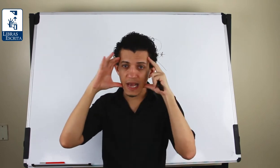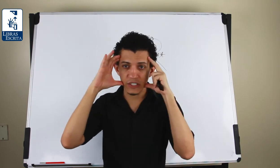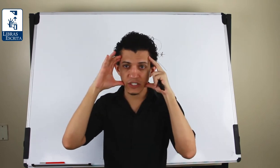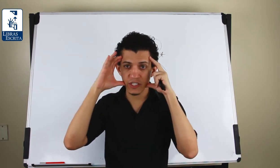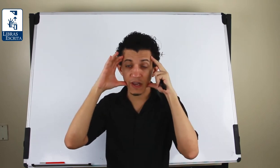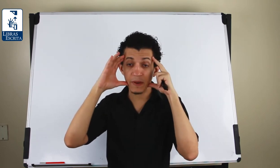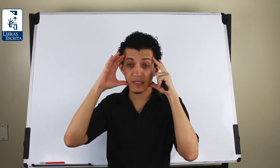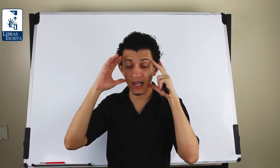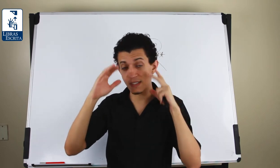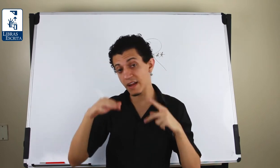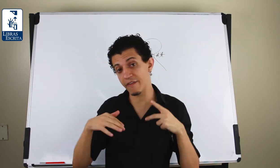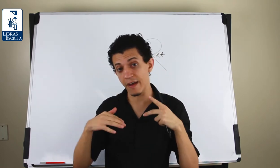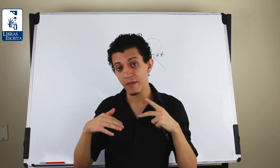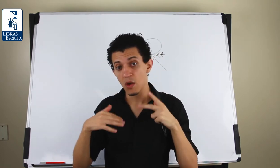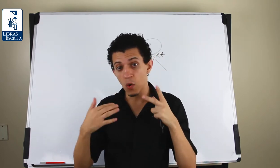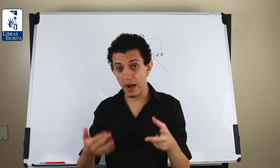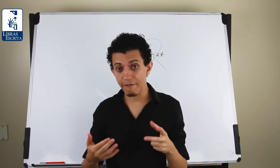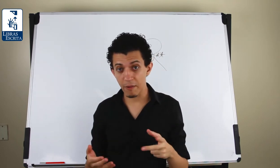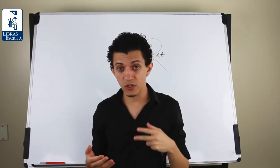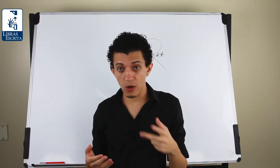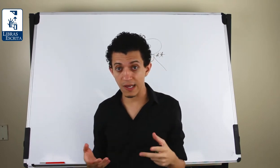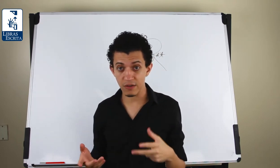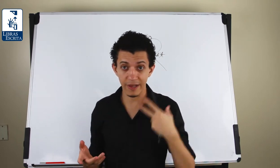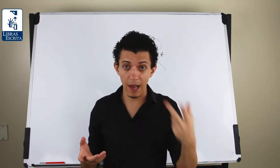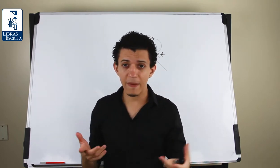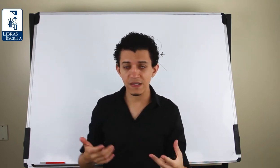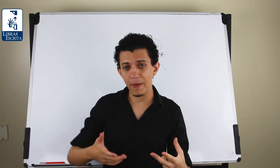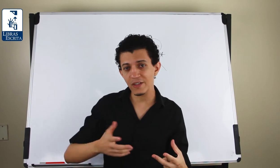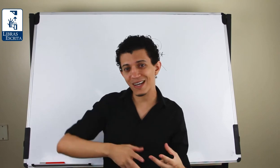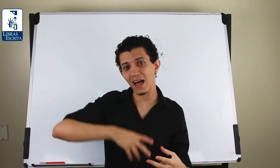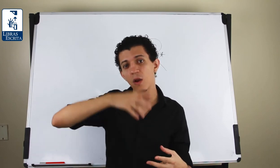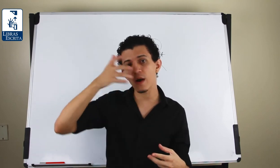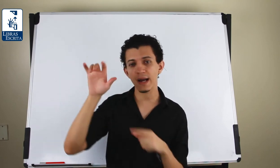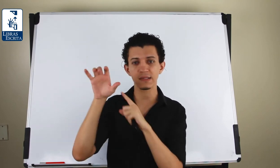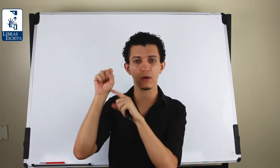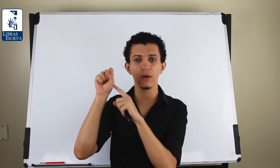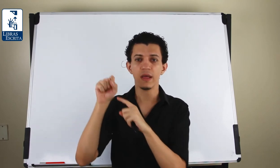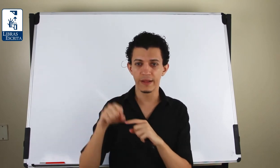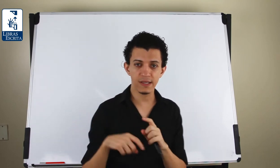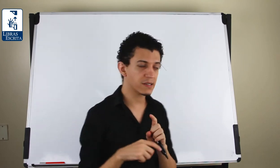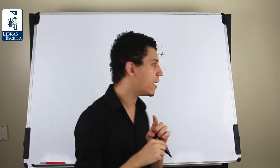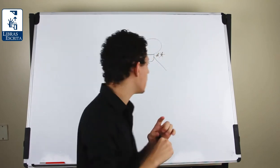caso, a gente vai precisar descrever o grafema de locação da cabeça para indicar a locação desse sinal.